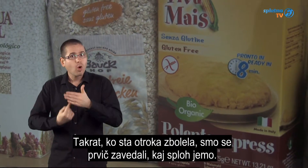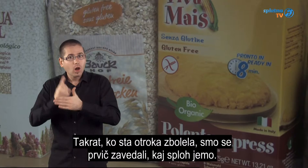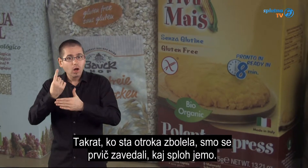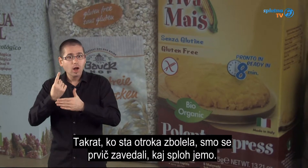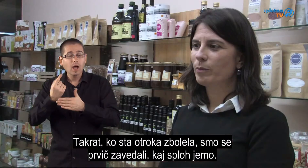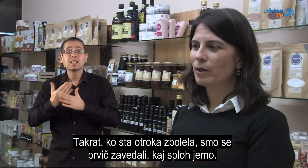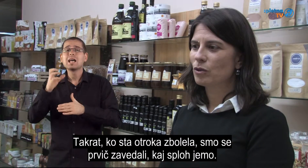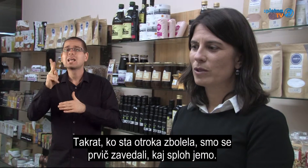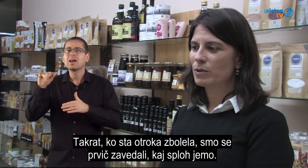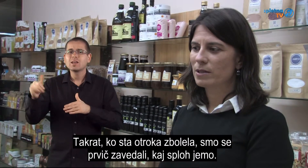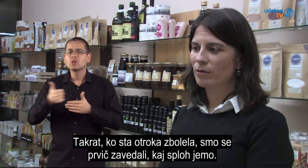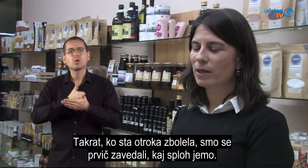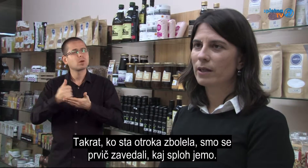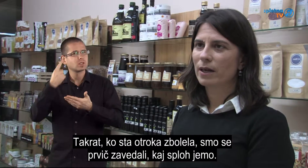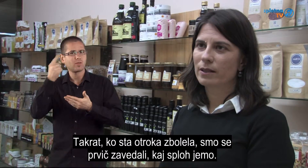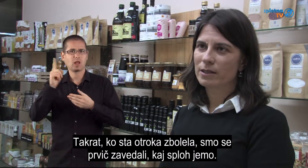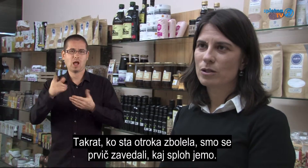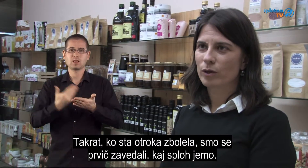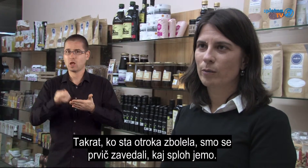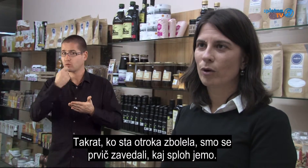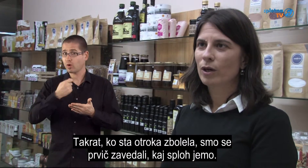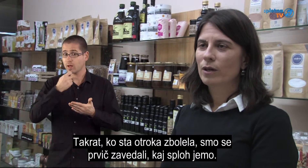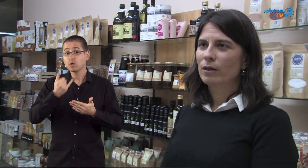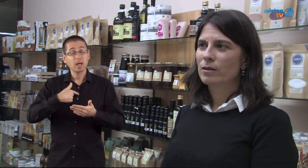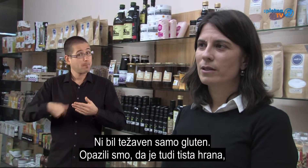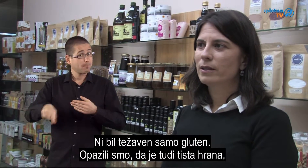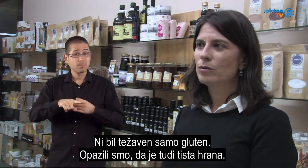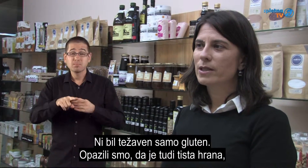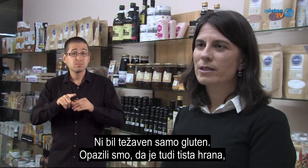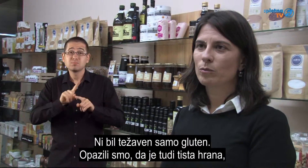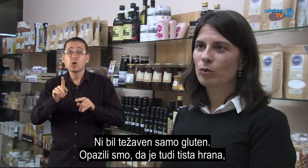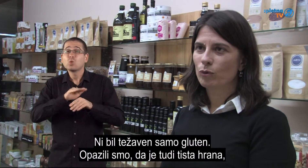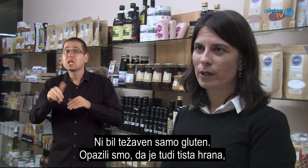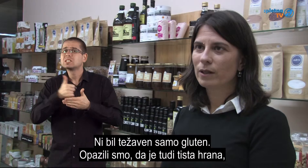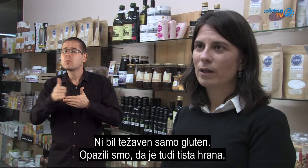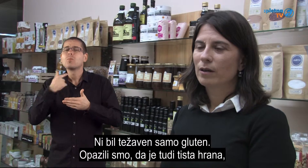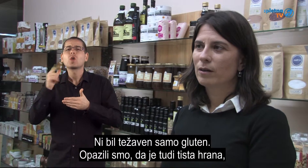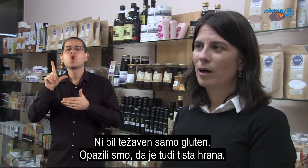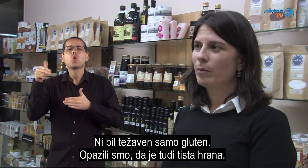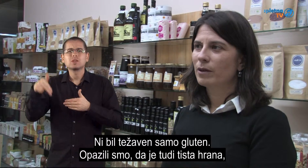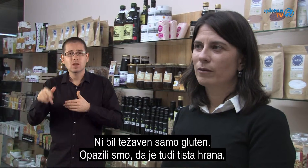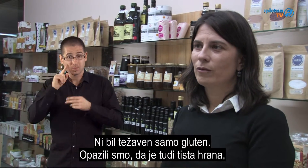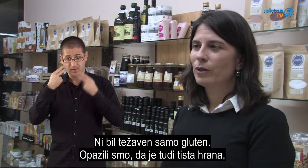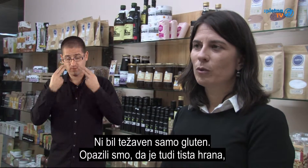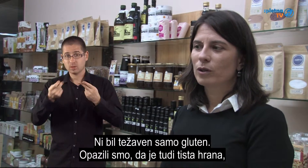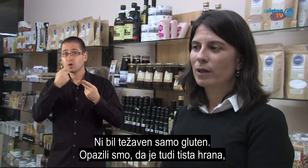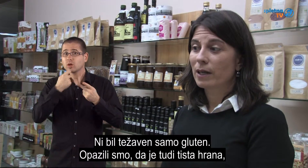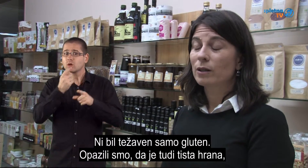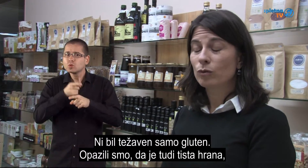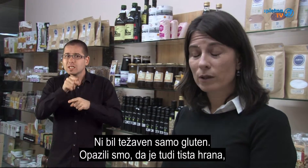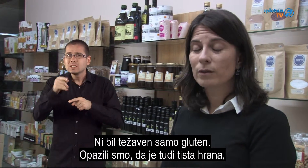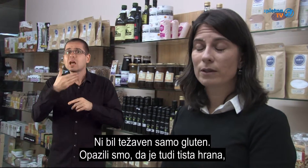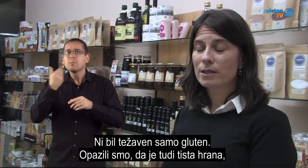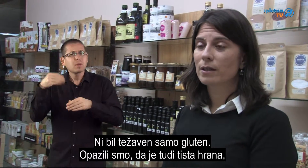celijakijo, smo se prvič, da smo se zavedali, kaj dejansko jemo. Zdaj ni vse samo gluten, ampak vidimo, da